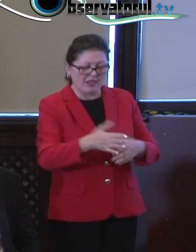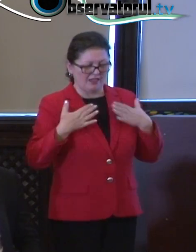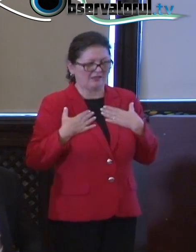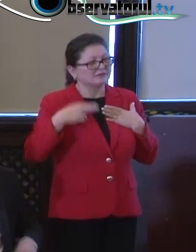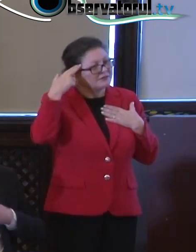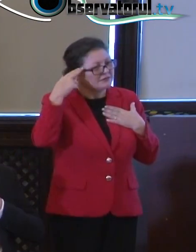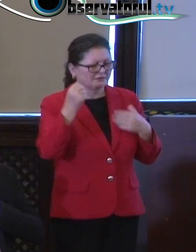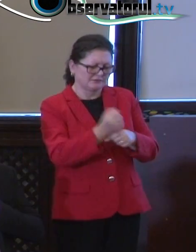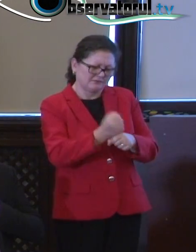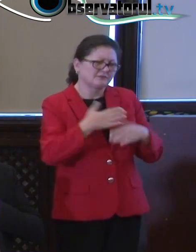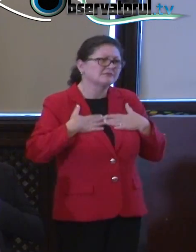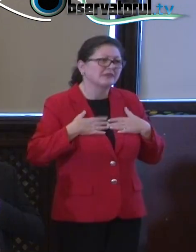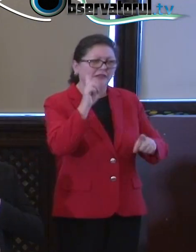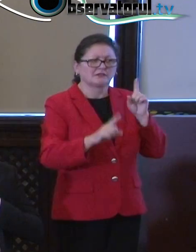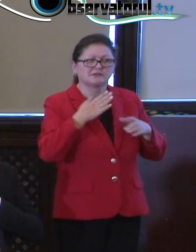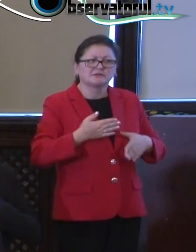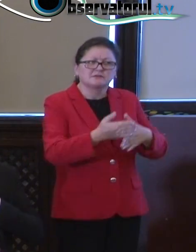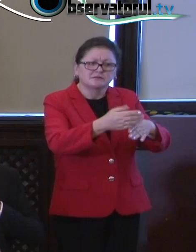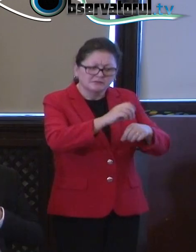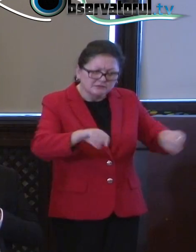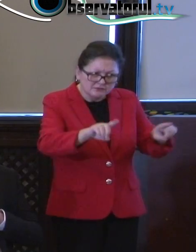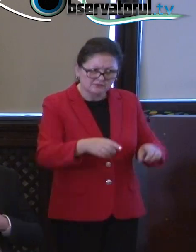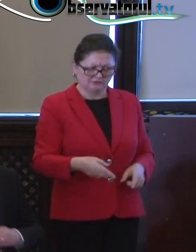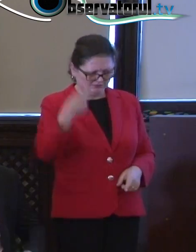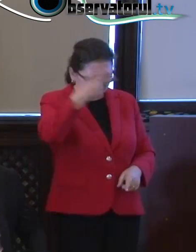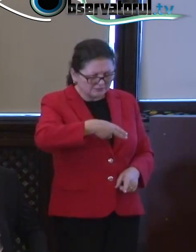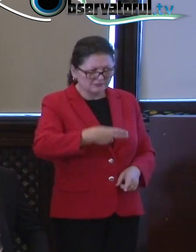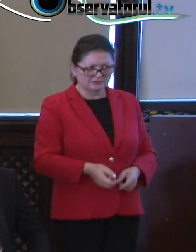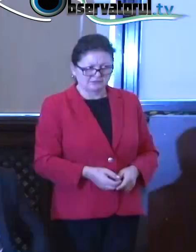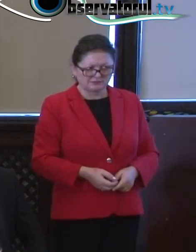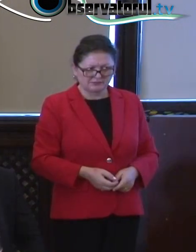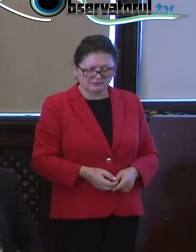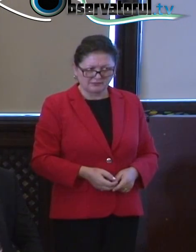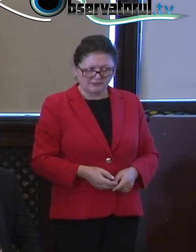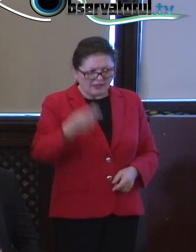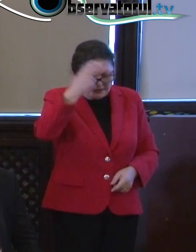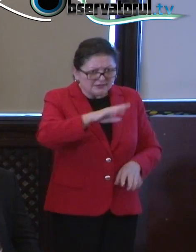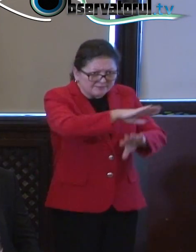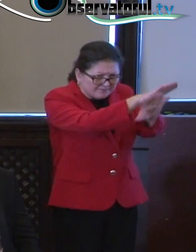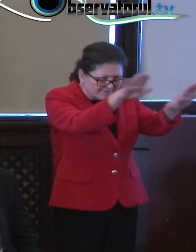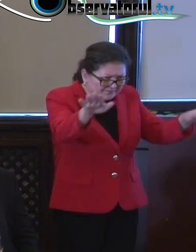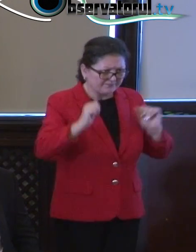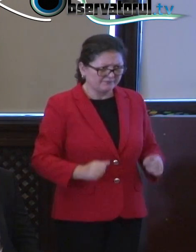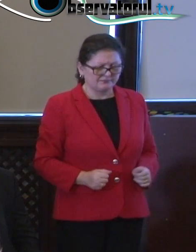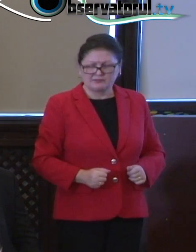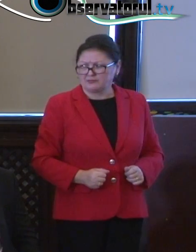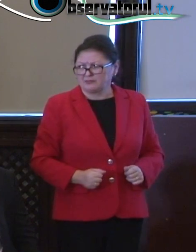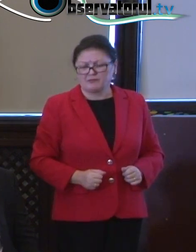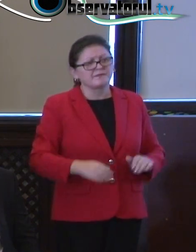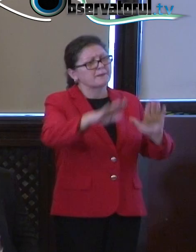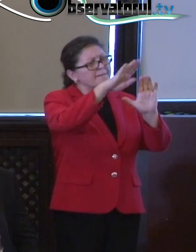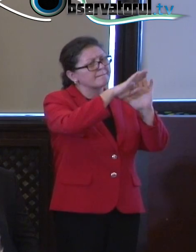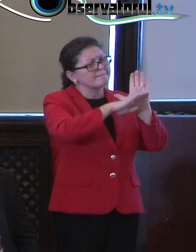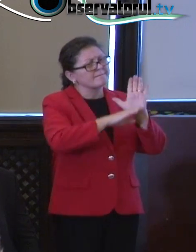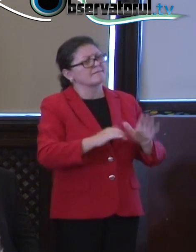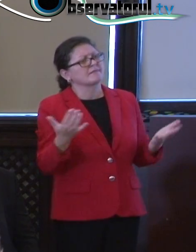Dacă vrei să ajungi oamenii din jurul tău, trebuie să-i înțelegi. Trebuie să înțelegi lumea lor. Așa încât măsurile pe care